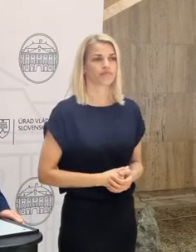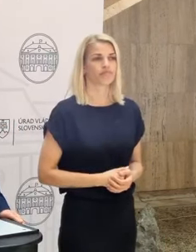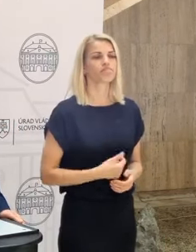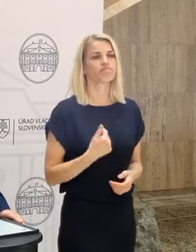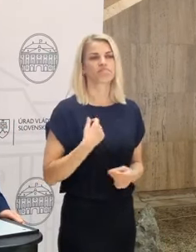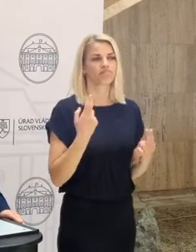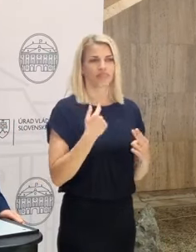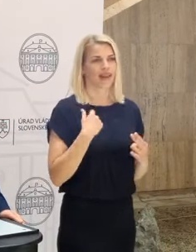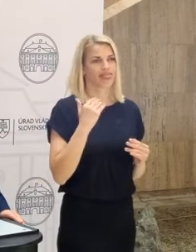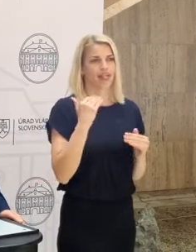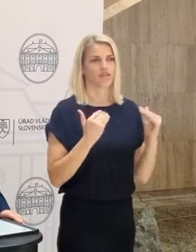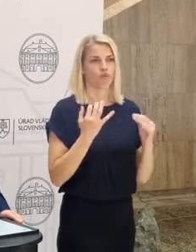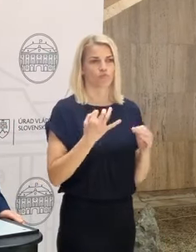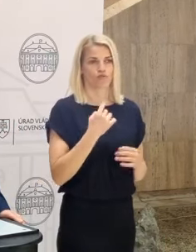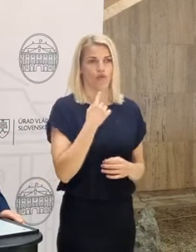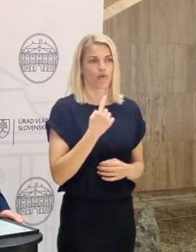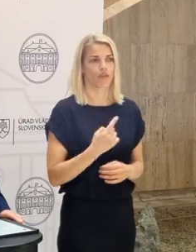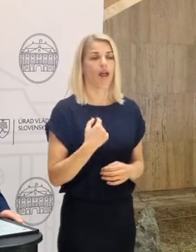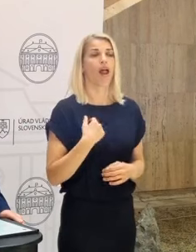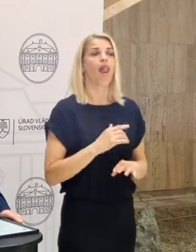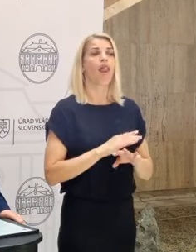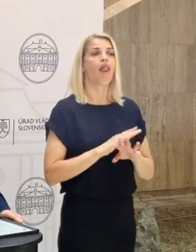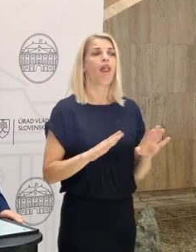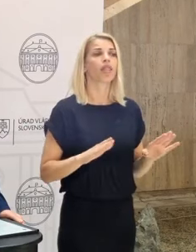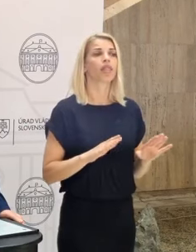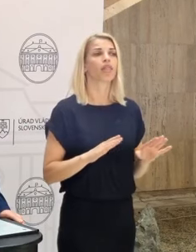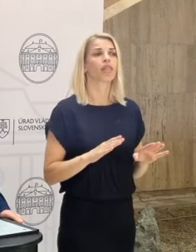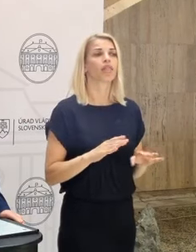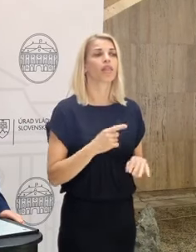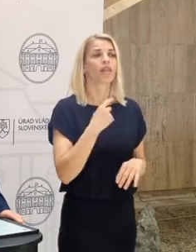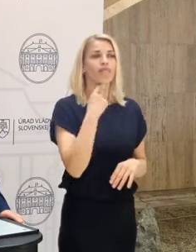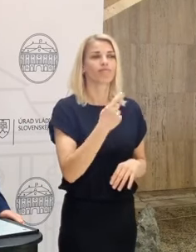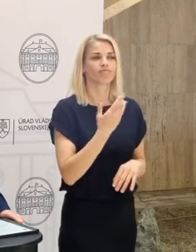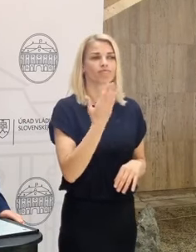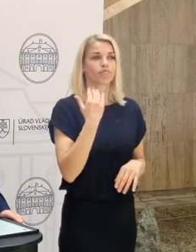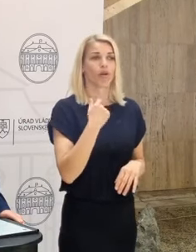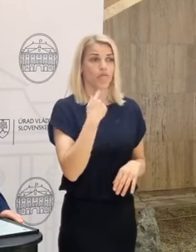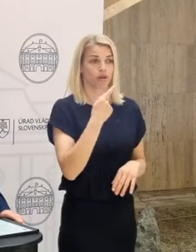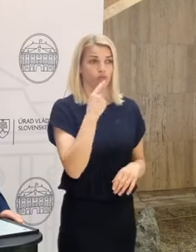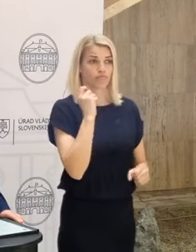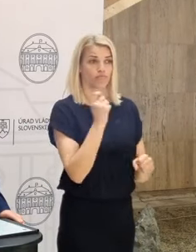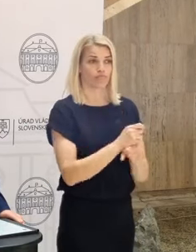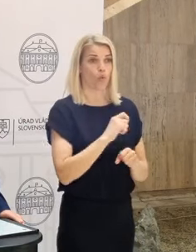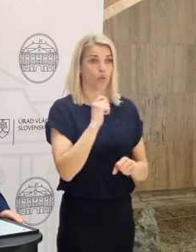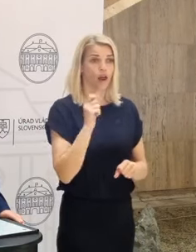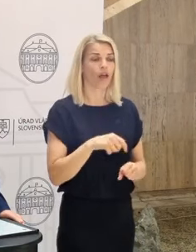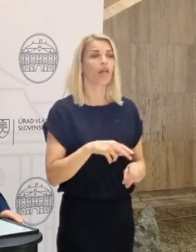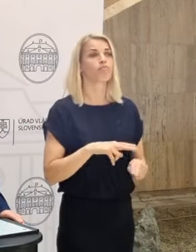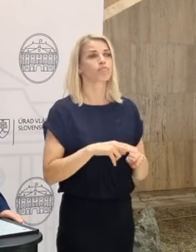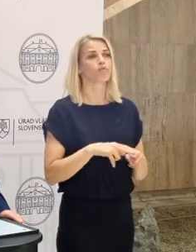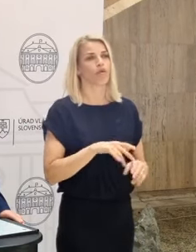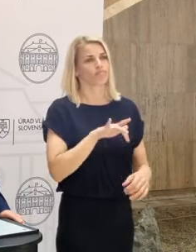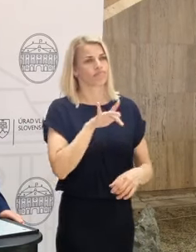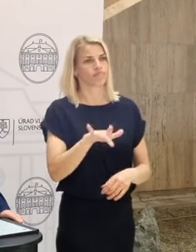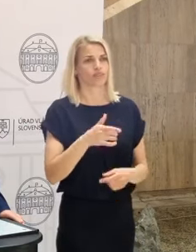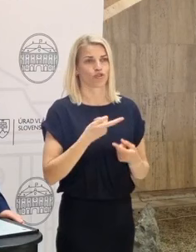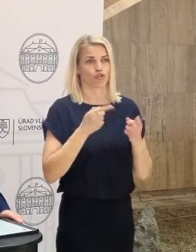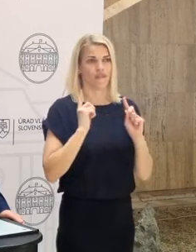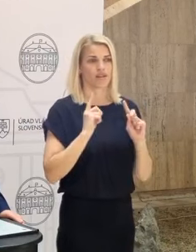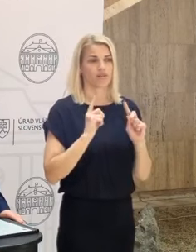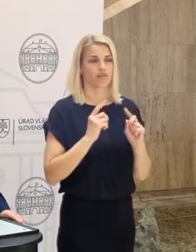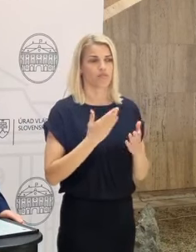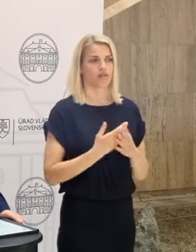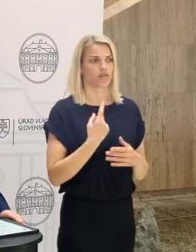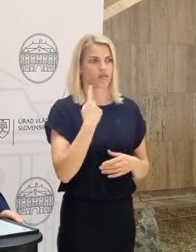vôbec nespochybujem. Nič z toho, čo ste povedali. Len vyslovene odznielo, že ak Rúsko porazí Ukrajinu, ďalšie narade je Slovensko. A to znie